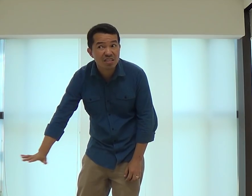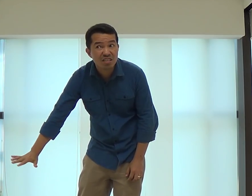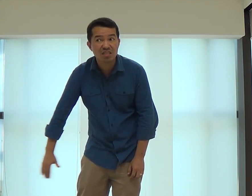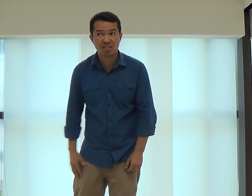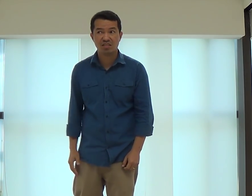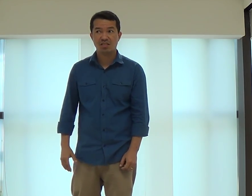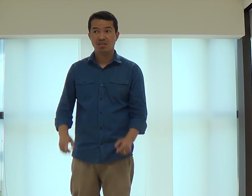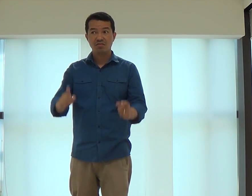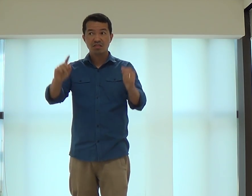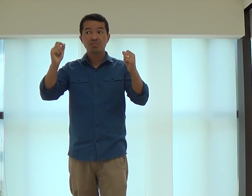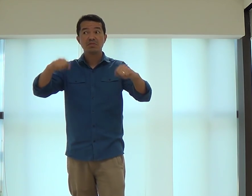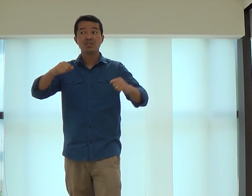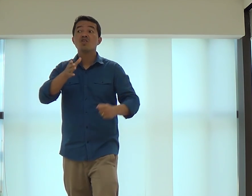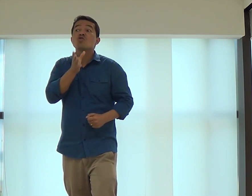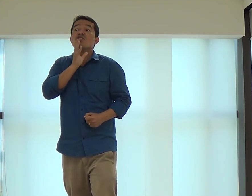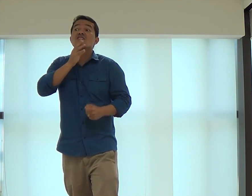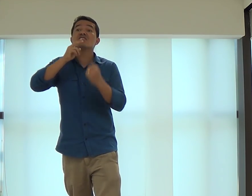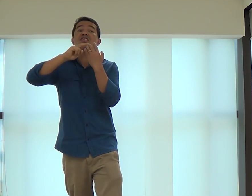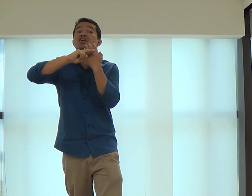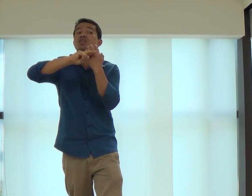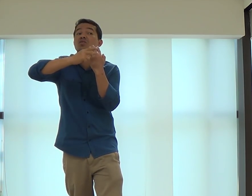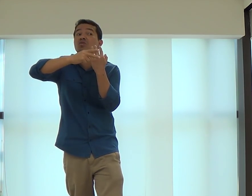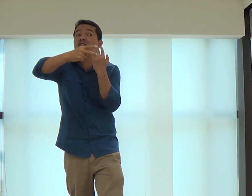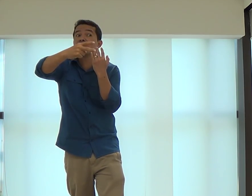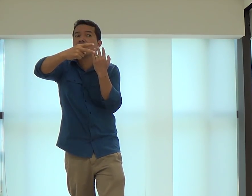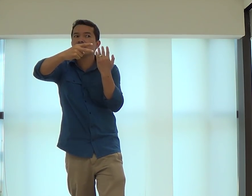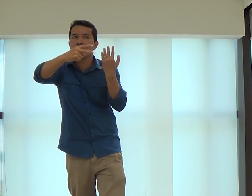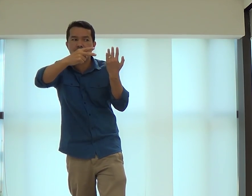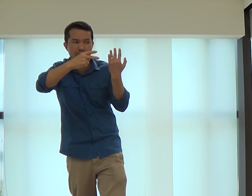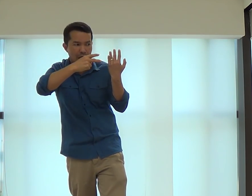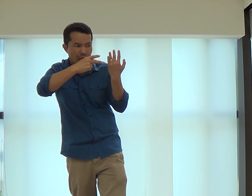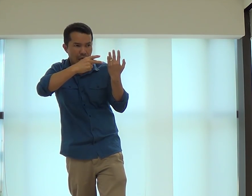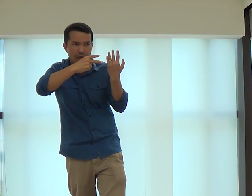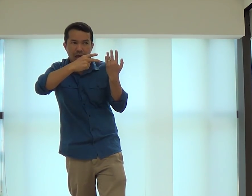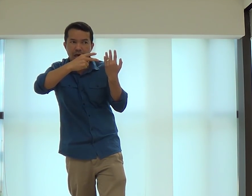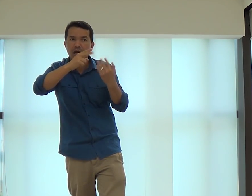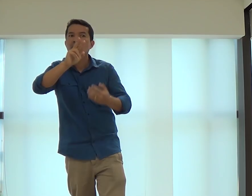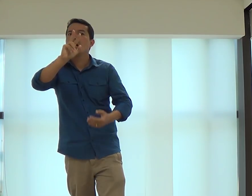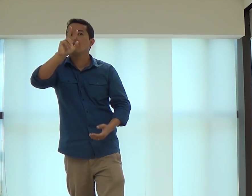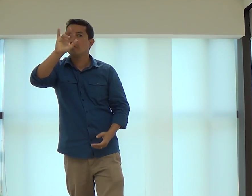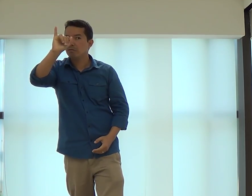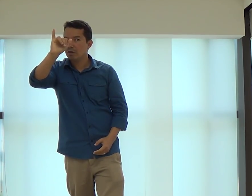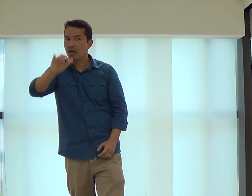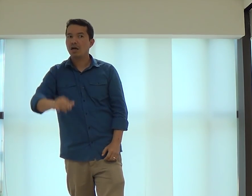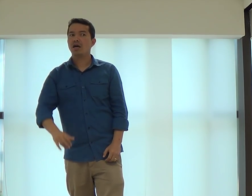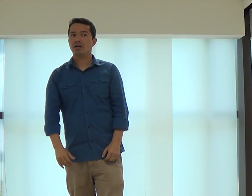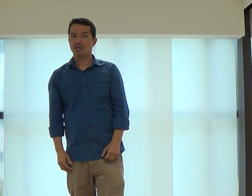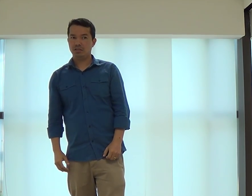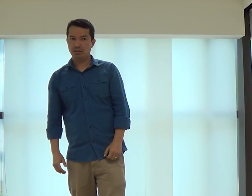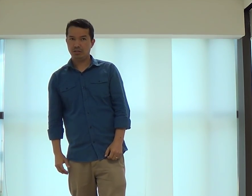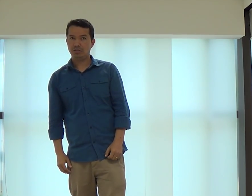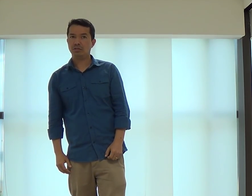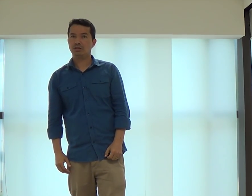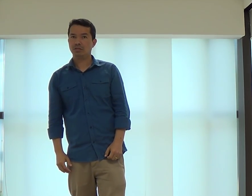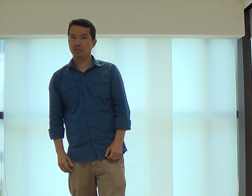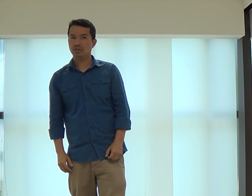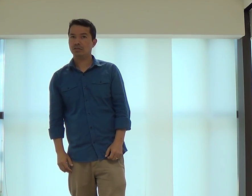vocês não são crianças. Vocês sabem das consequências. E vocês sabem que isso vai acontecer.